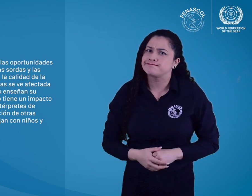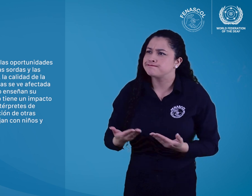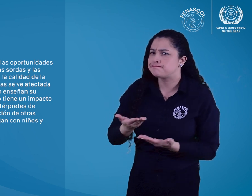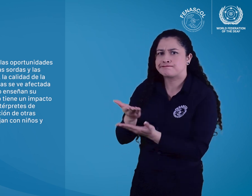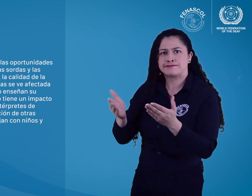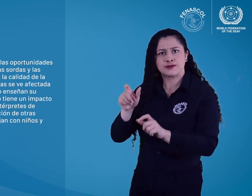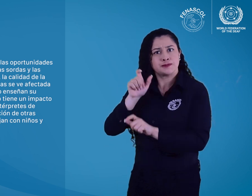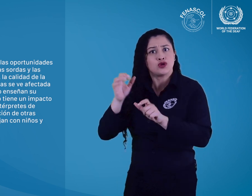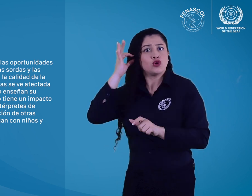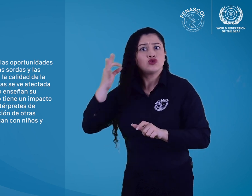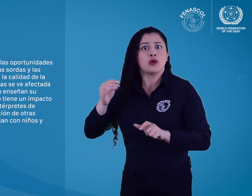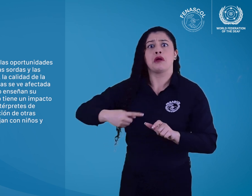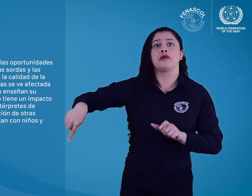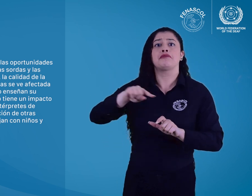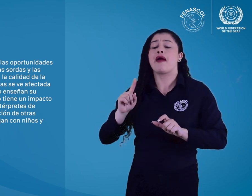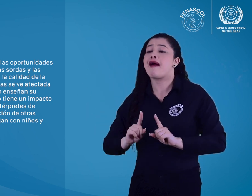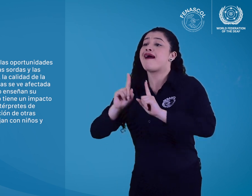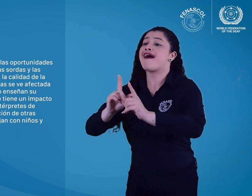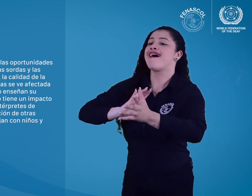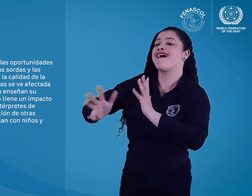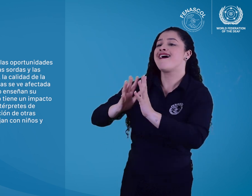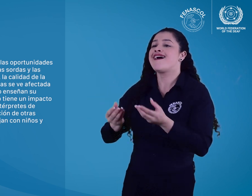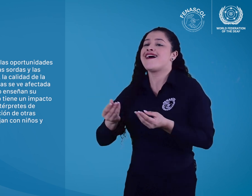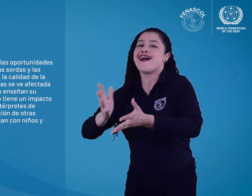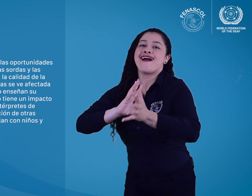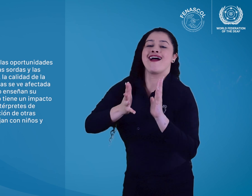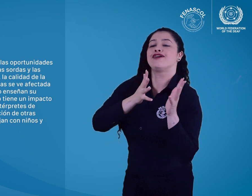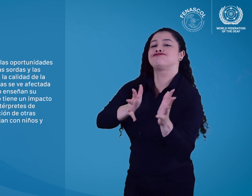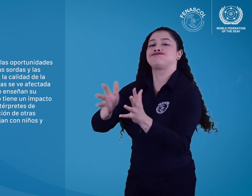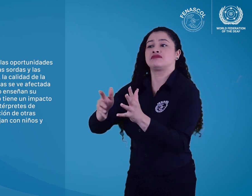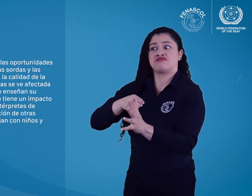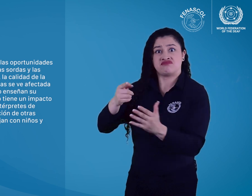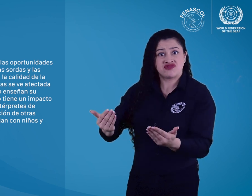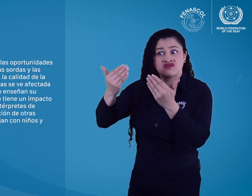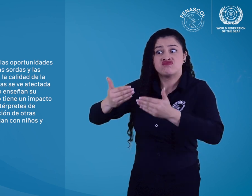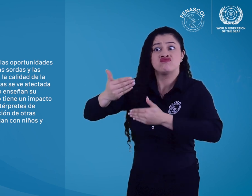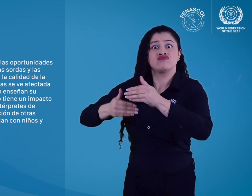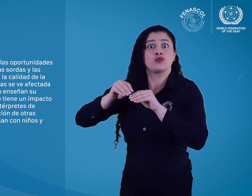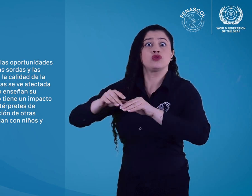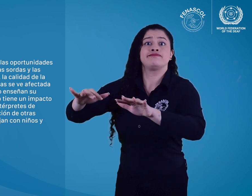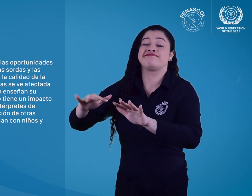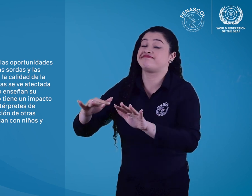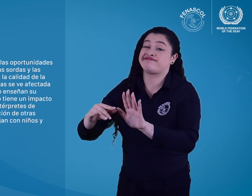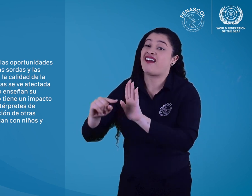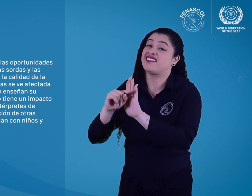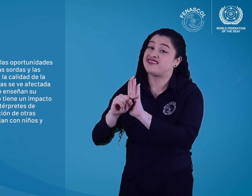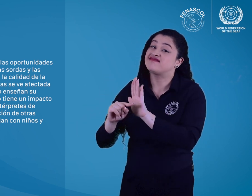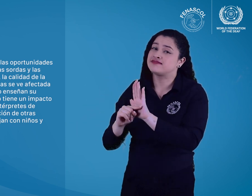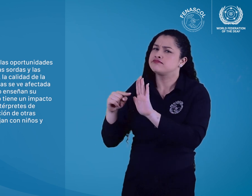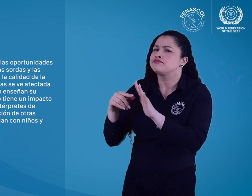sordas. Además, la calidad de la enseñanza de la lengua de señas se ve afectada cuando las personas